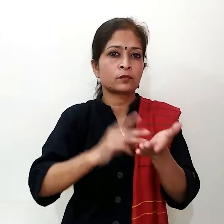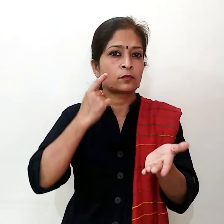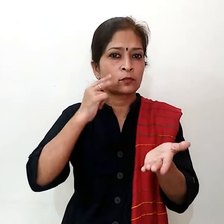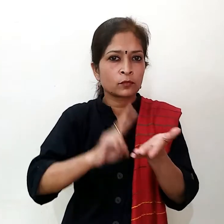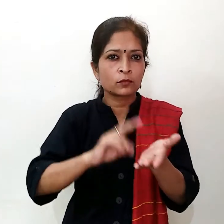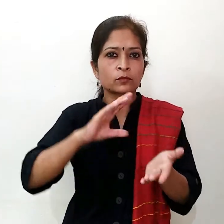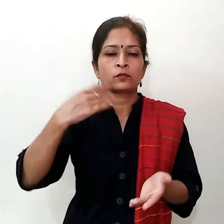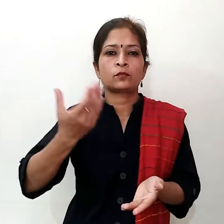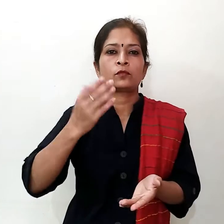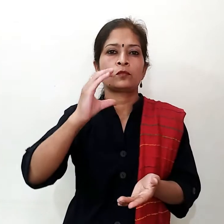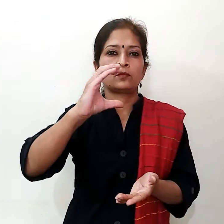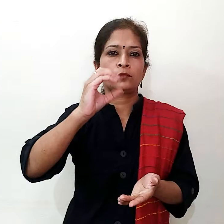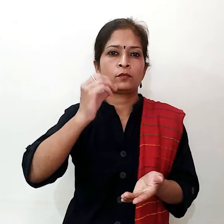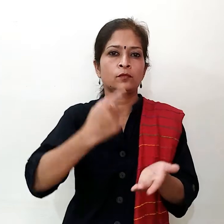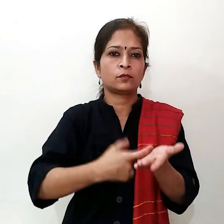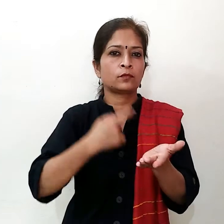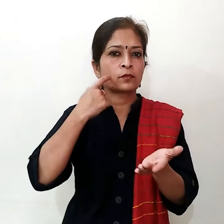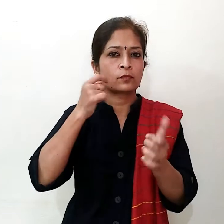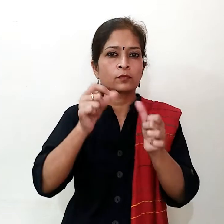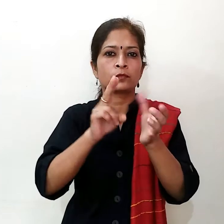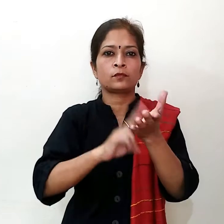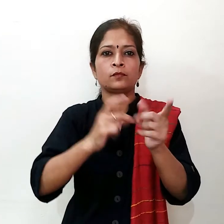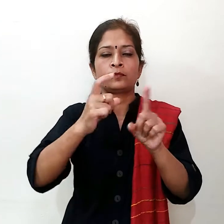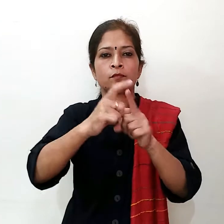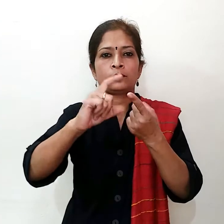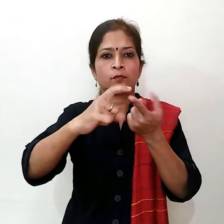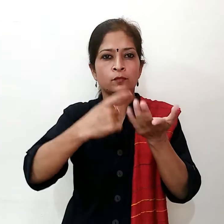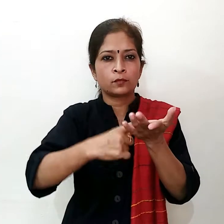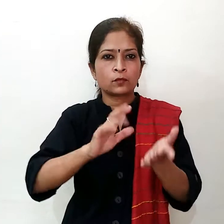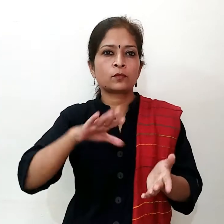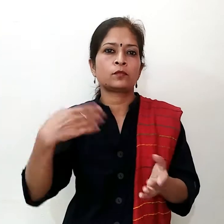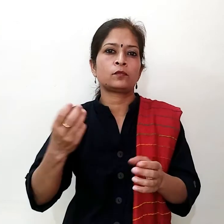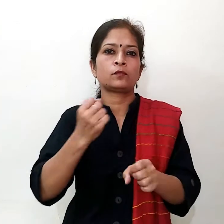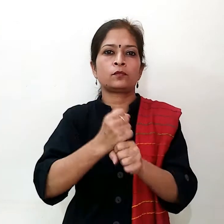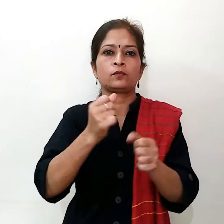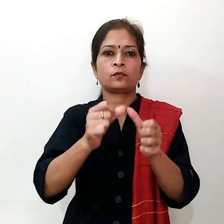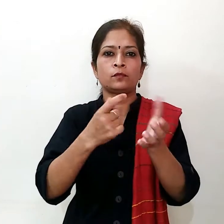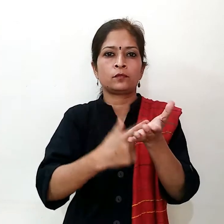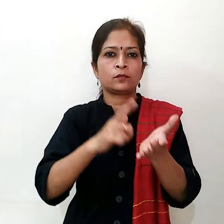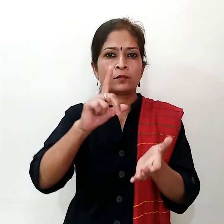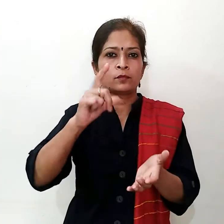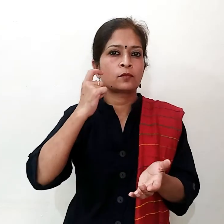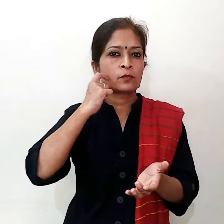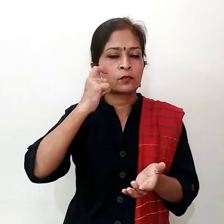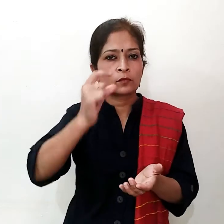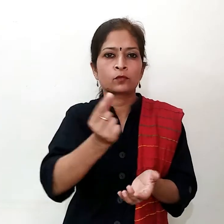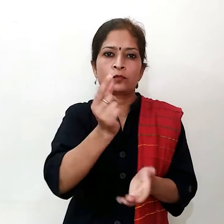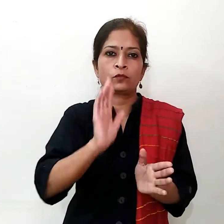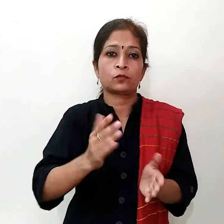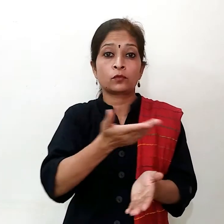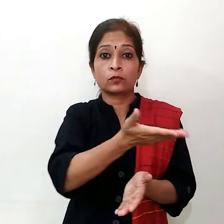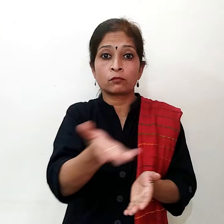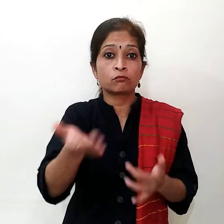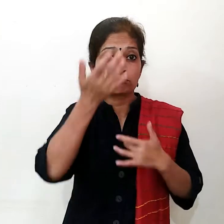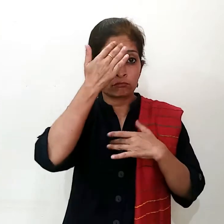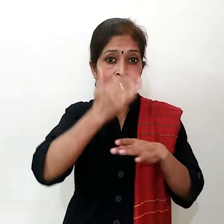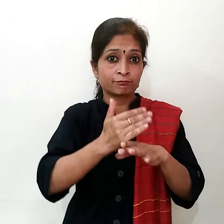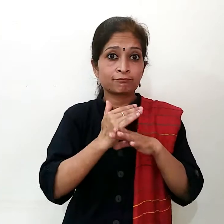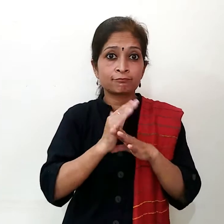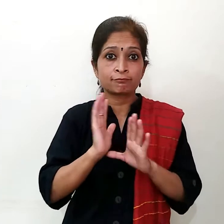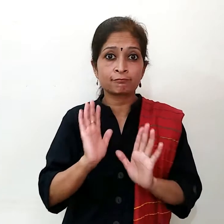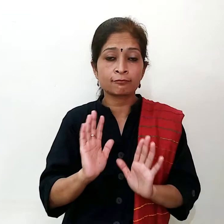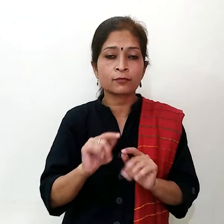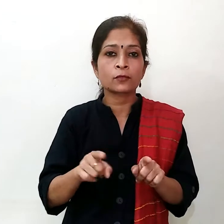जीरा, धनिया और लसूल का प्रियोग करें, यह सारे मसाले अपने और शेदिक गुणों के कारण जाने जाते हैं,